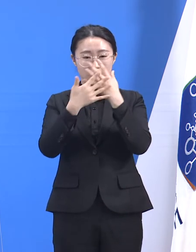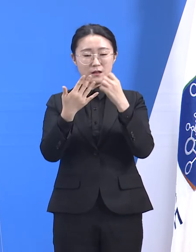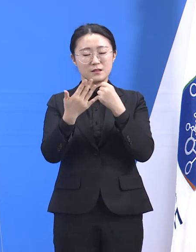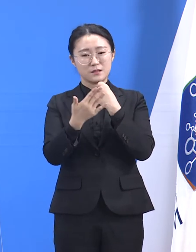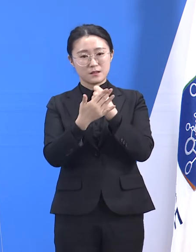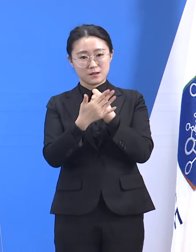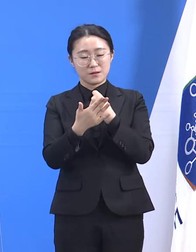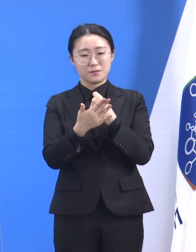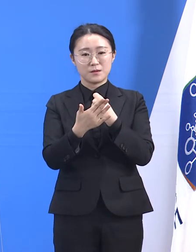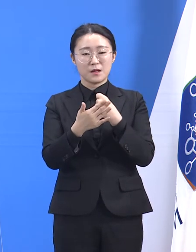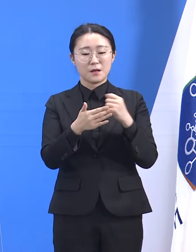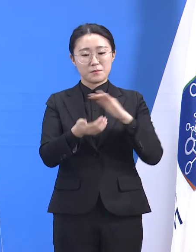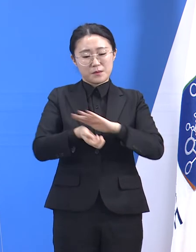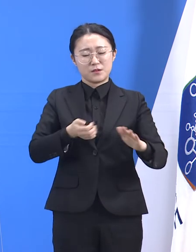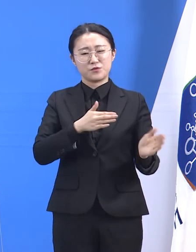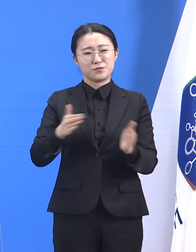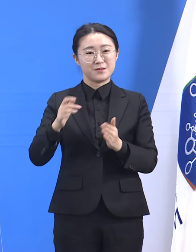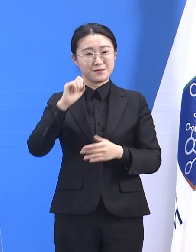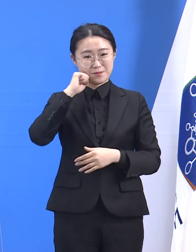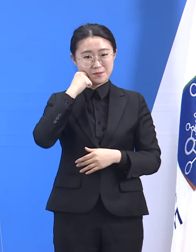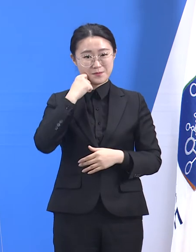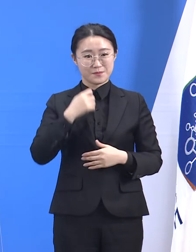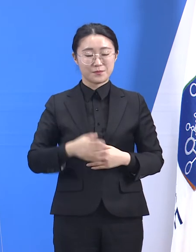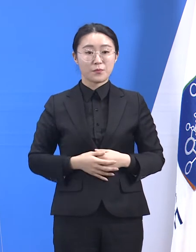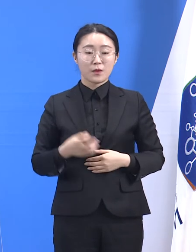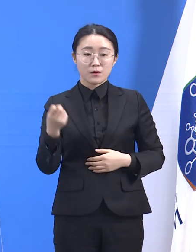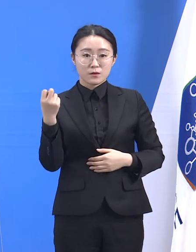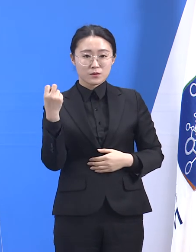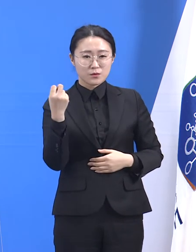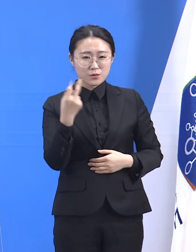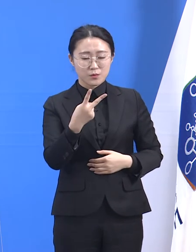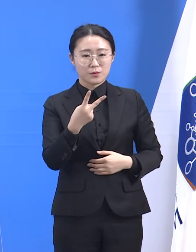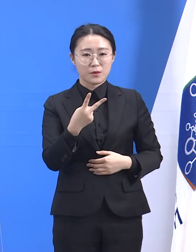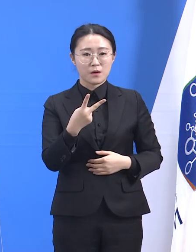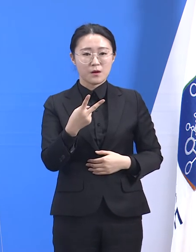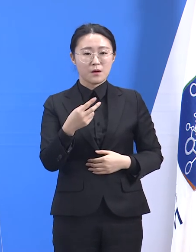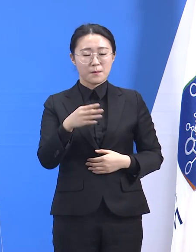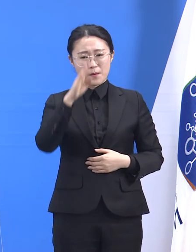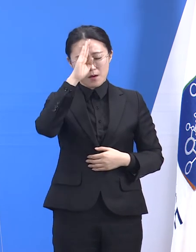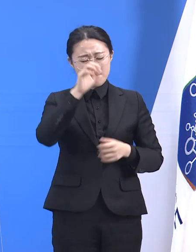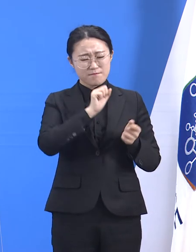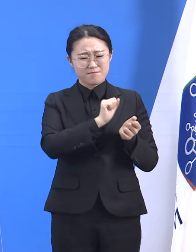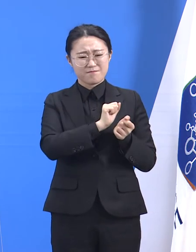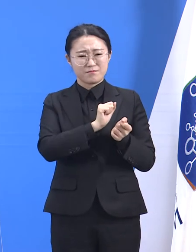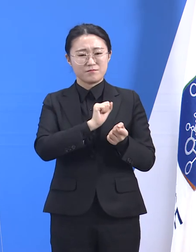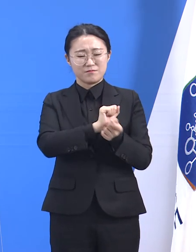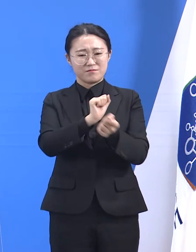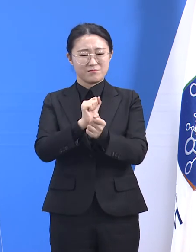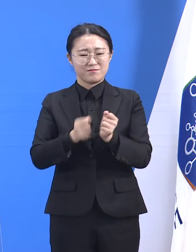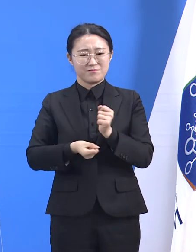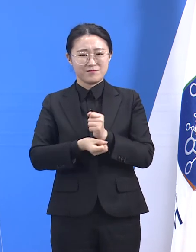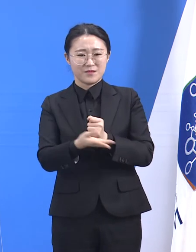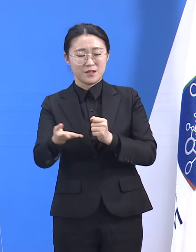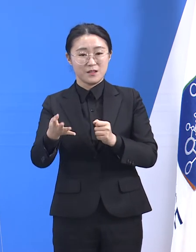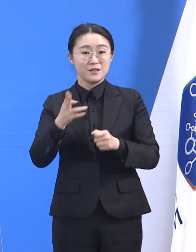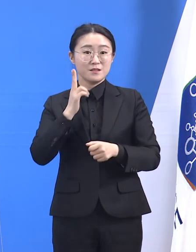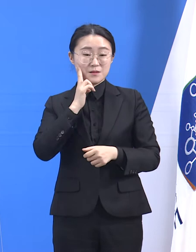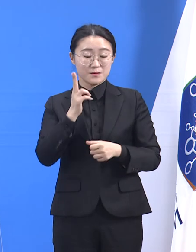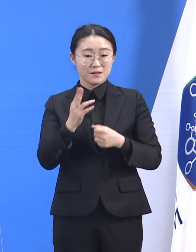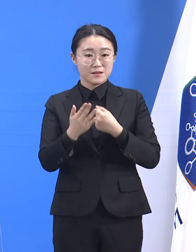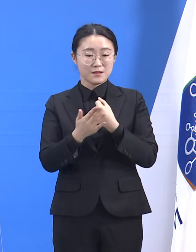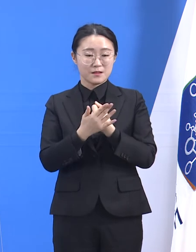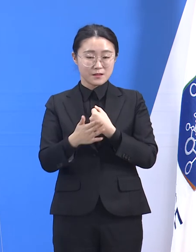더불어 유행 대응이 장기화되면서 한정된 재정을 최대한 효율적으로 사용해야 하는 비용 효과 문제도